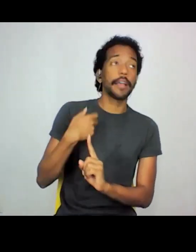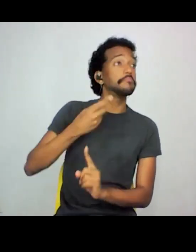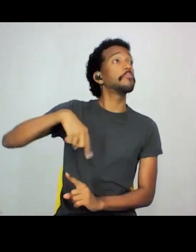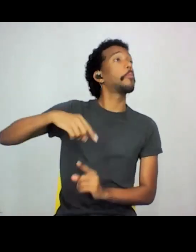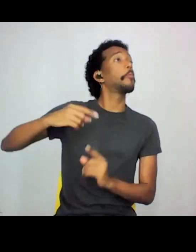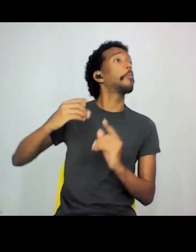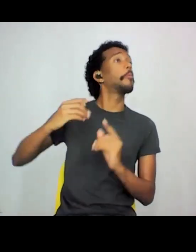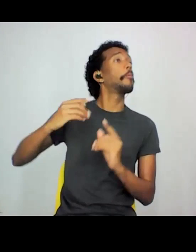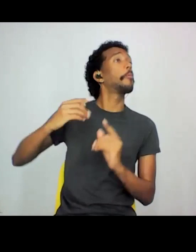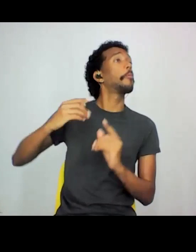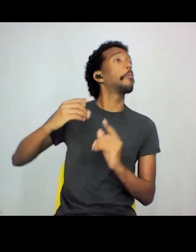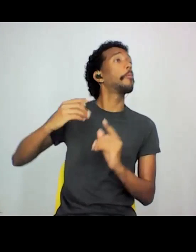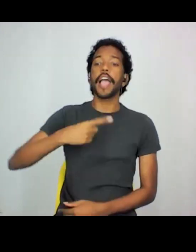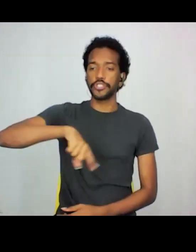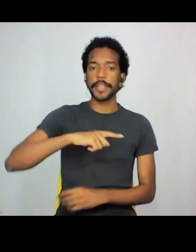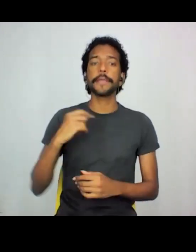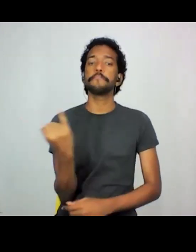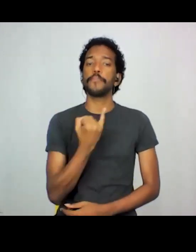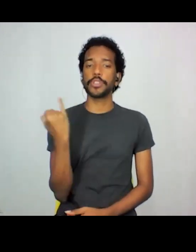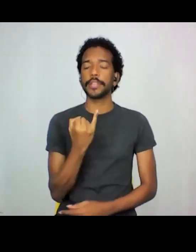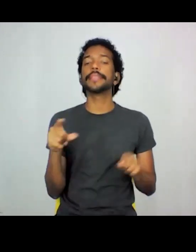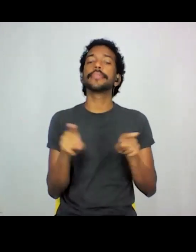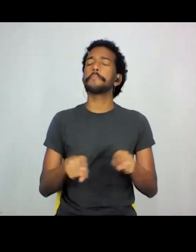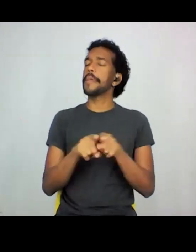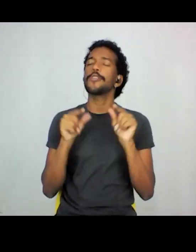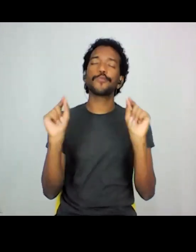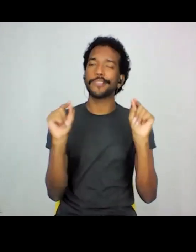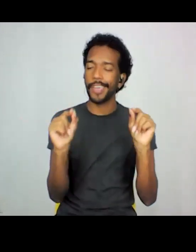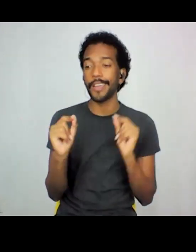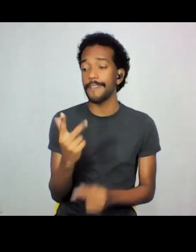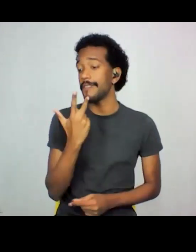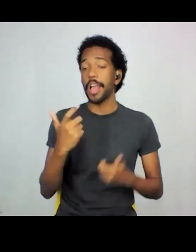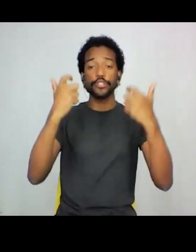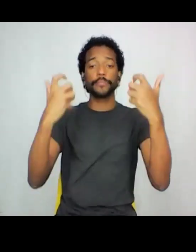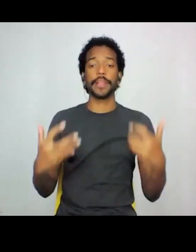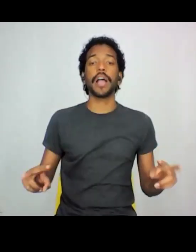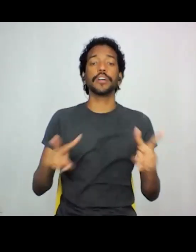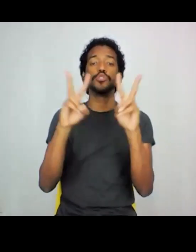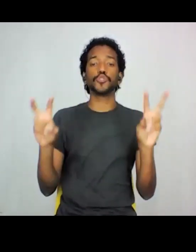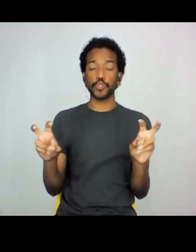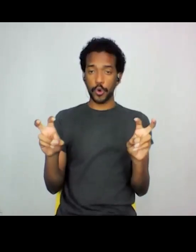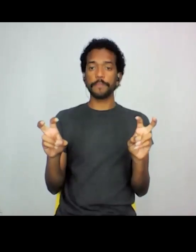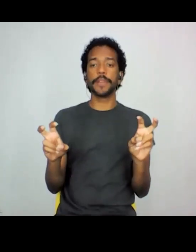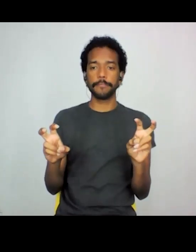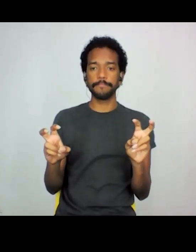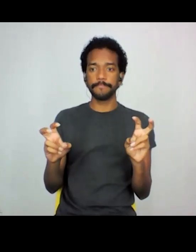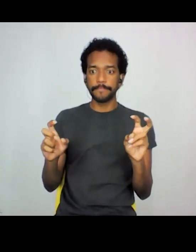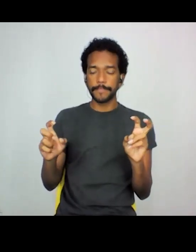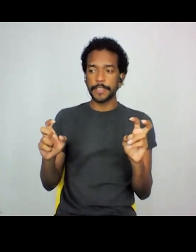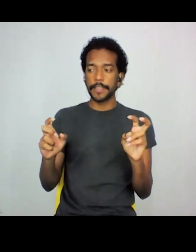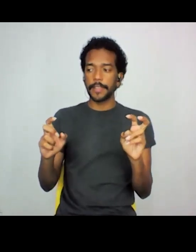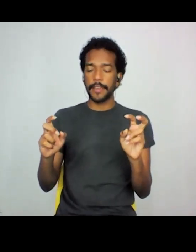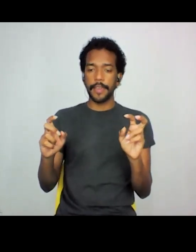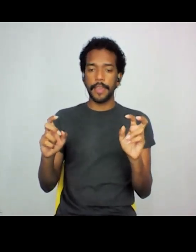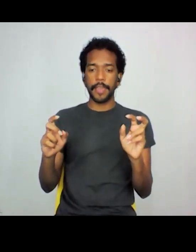é importante a gente também falar sobre a complexidade também dessa discussão sobre identidade